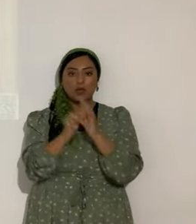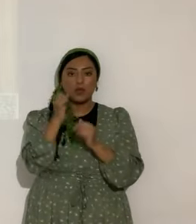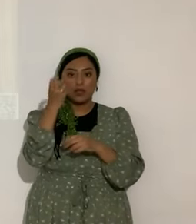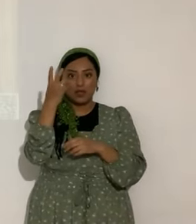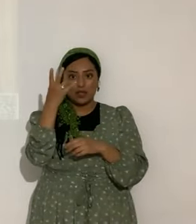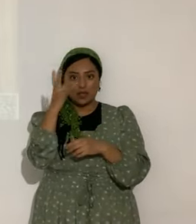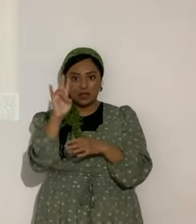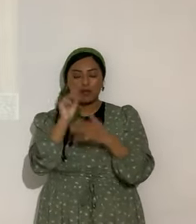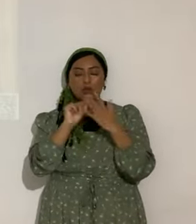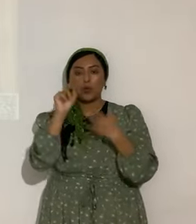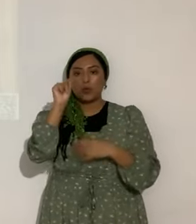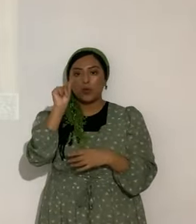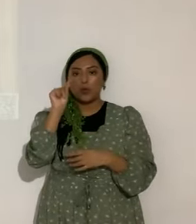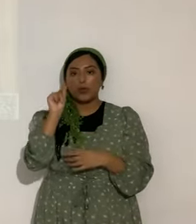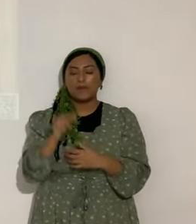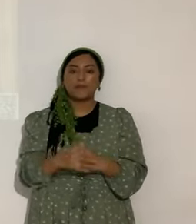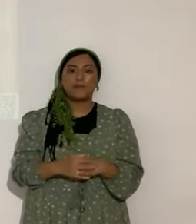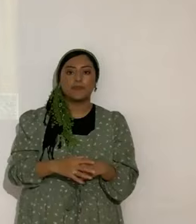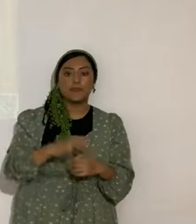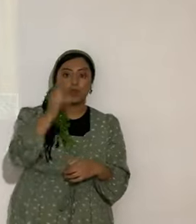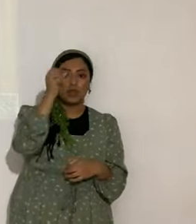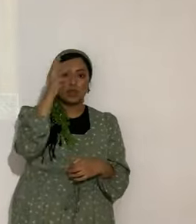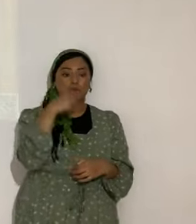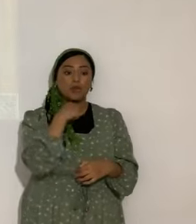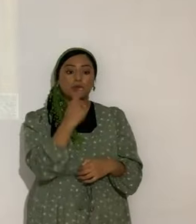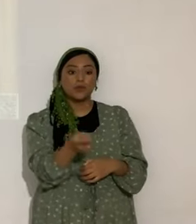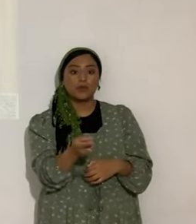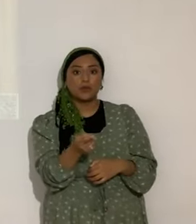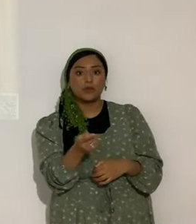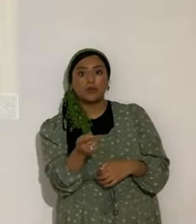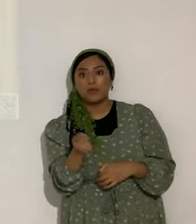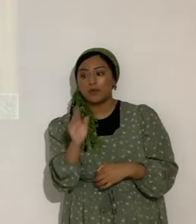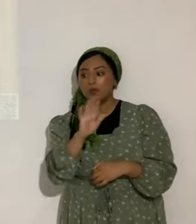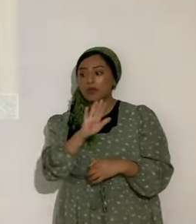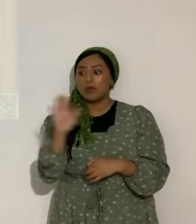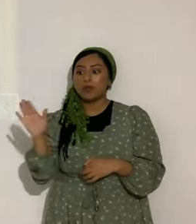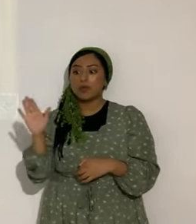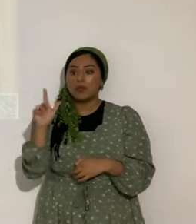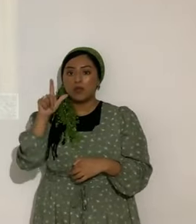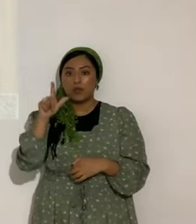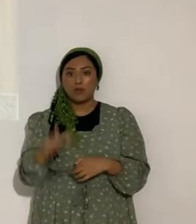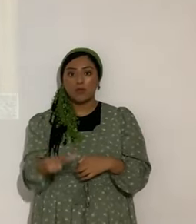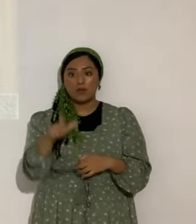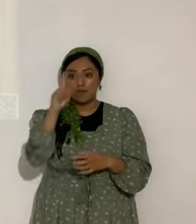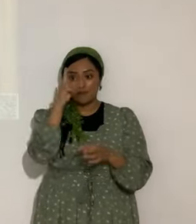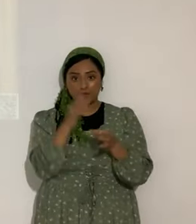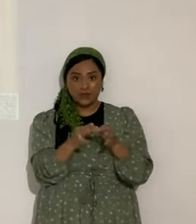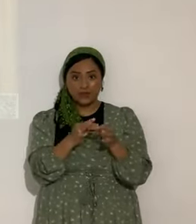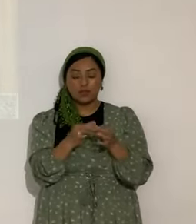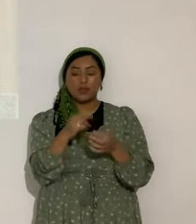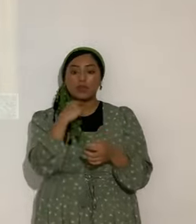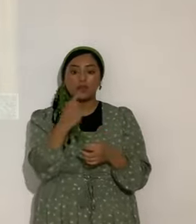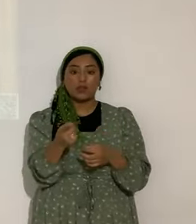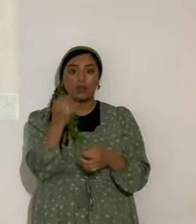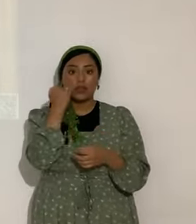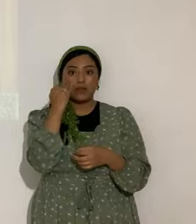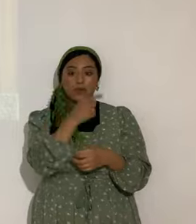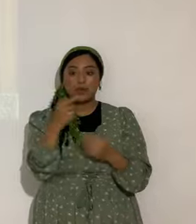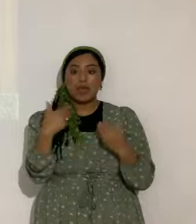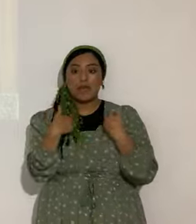17.20. Yahshua les dijo. Porque. Por vuestra poca fe. Porque de cierto os digo. Que si tuvieres fe. Como un grano